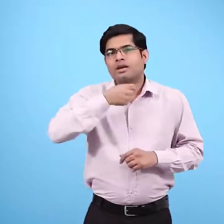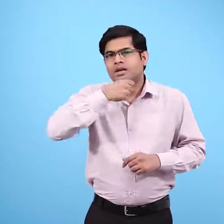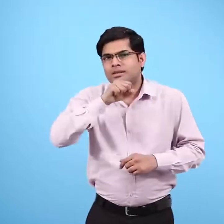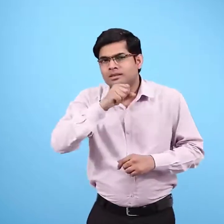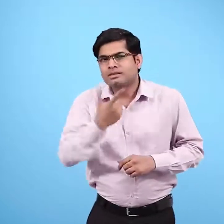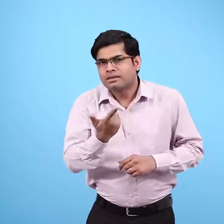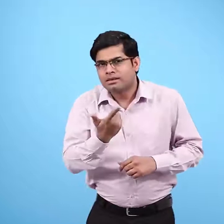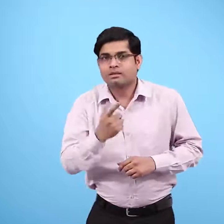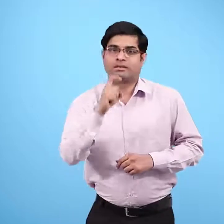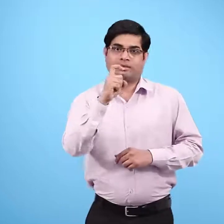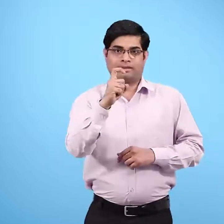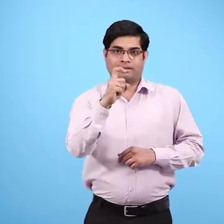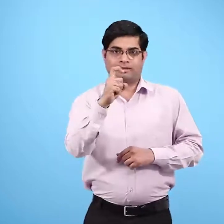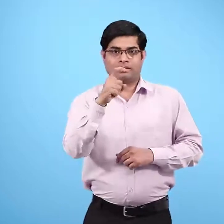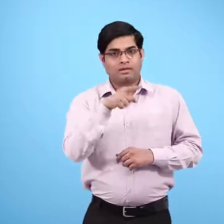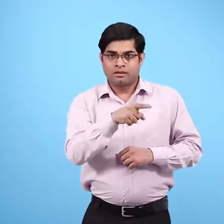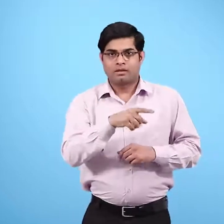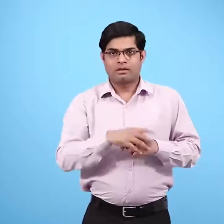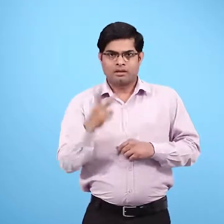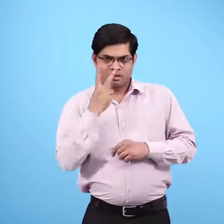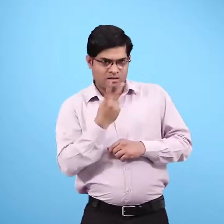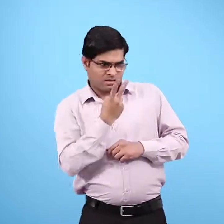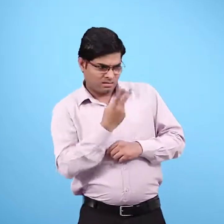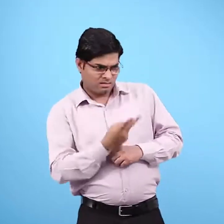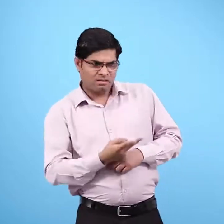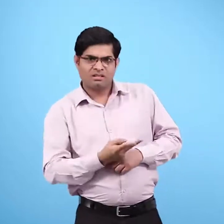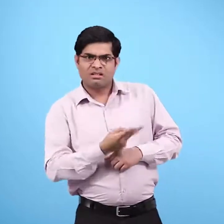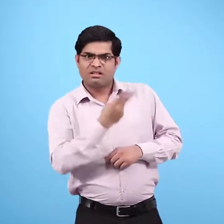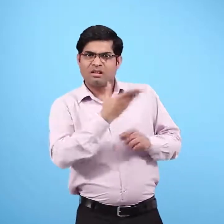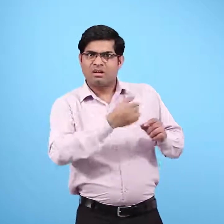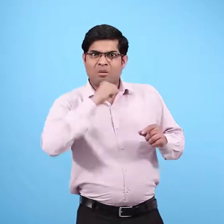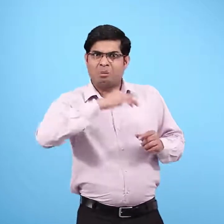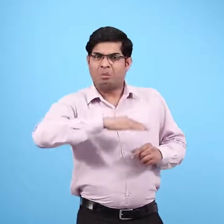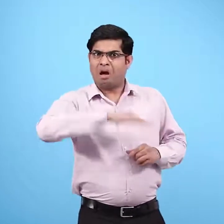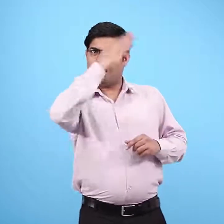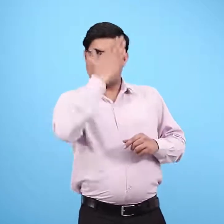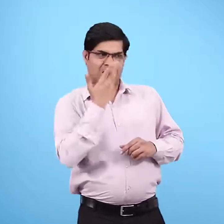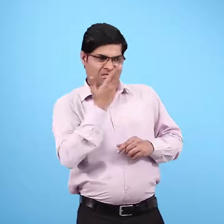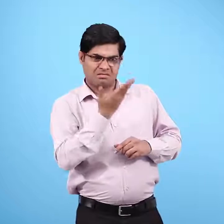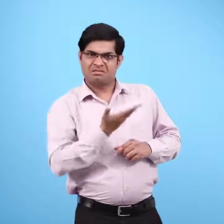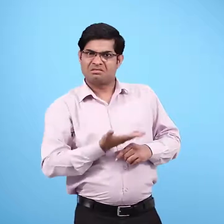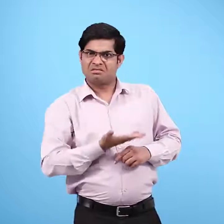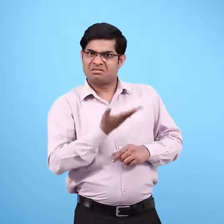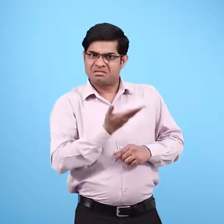साथ साल उम्र से बड़ा है शरीर मोटा और थुल्थुला है